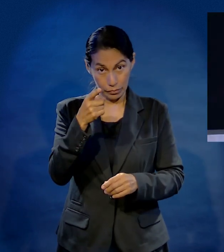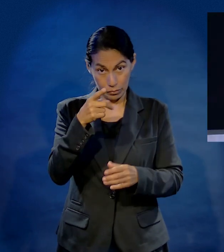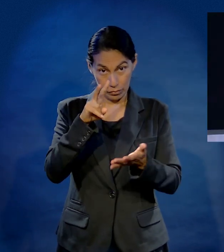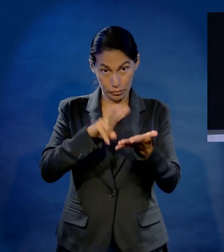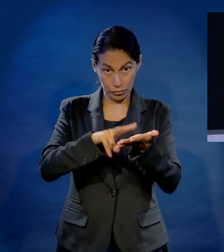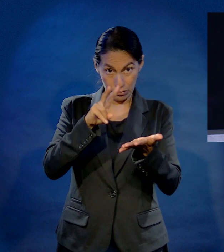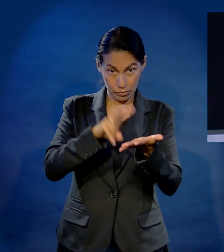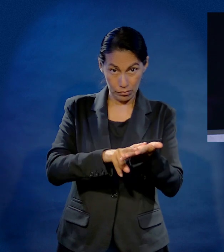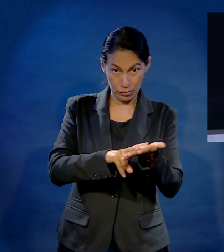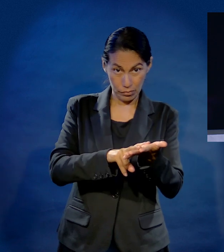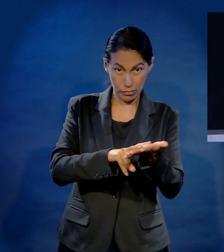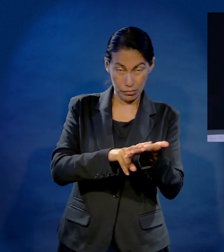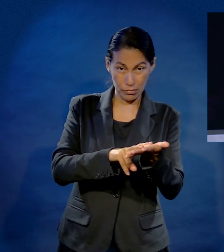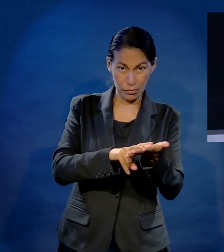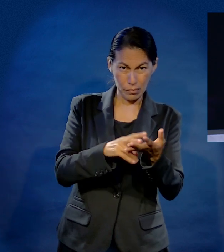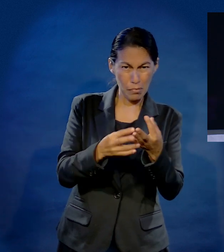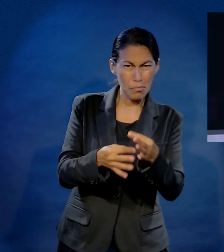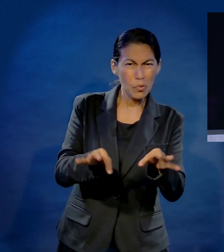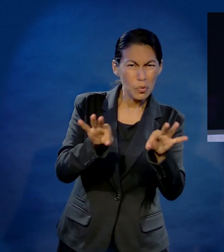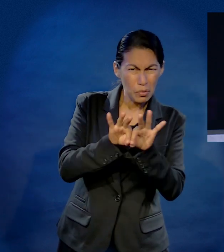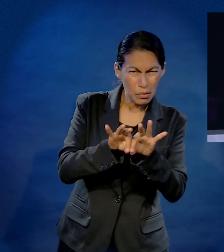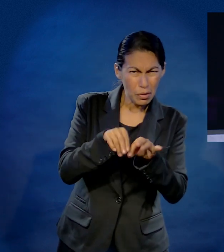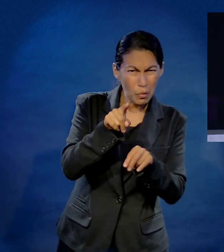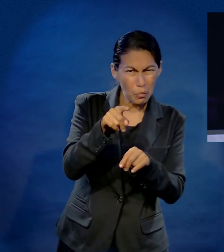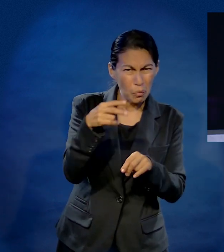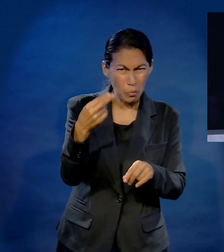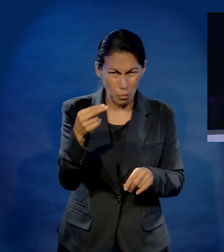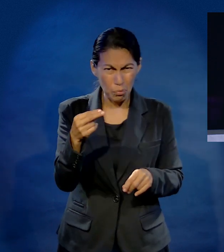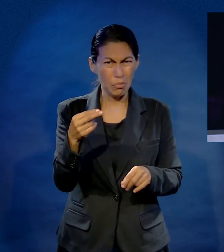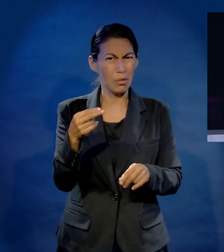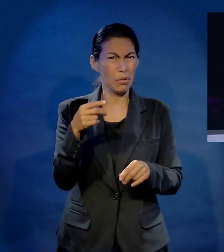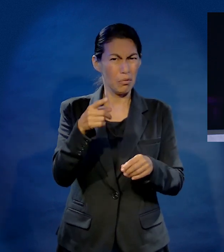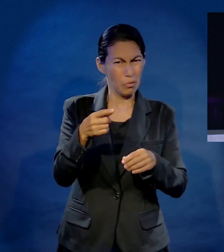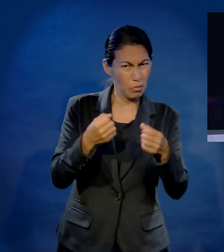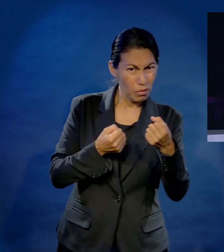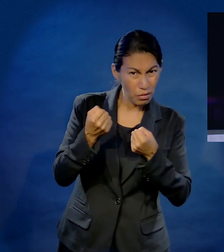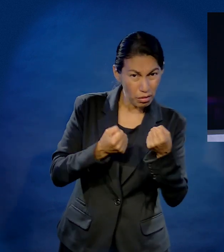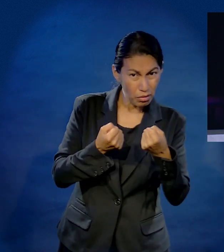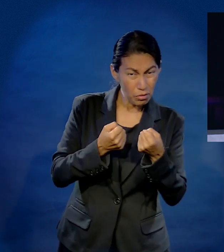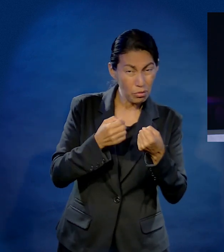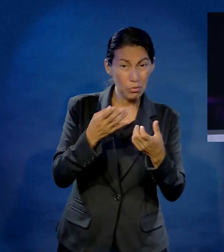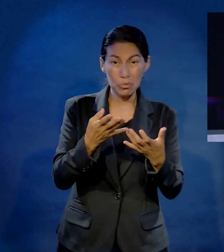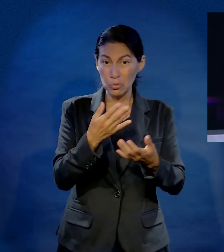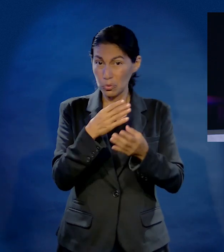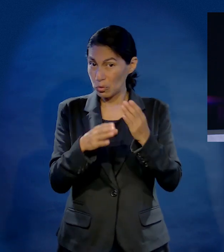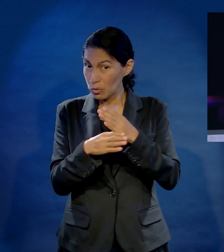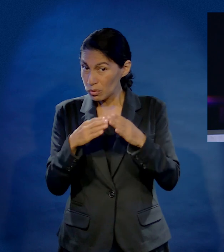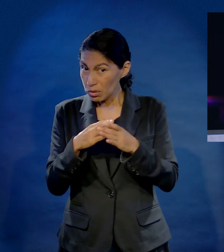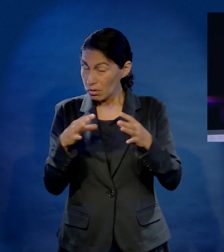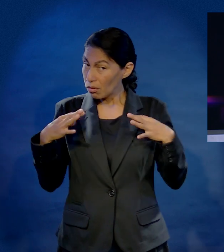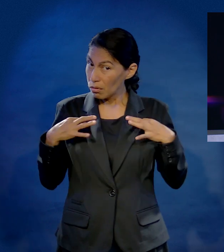no depende del apellido que portas, ni tampoco de tu ropa, ni tu carro,